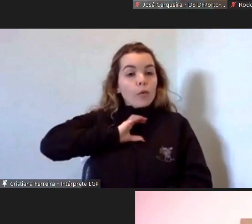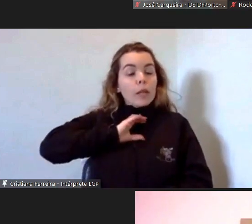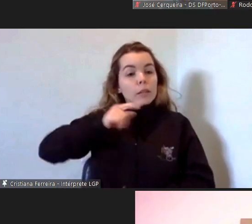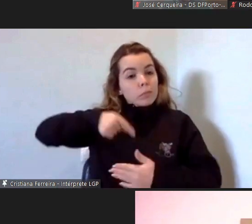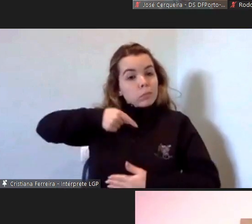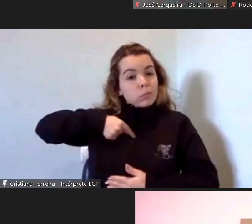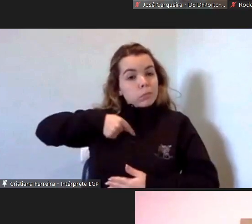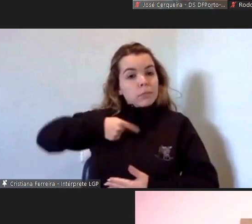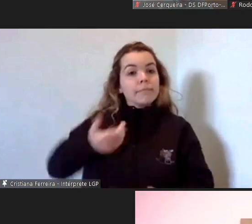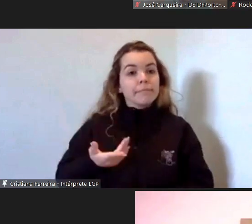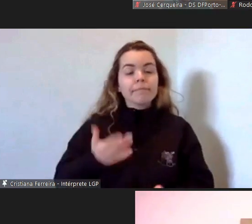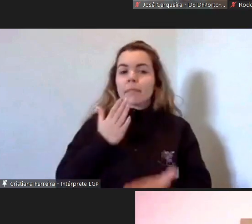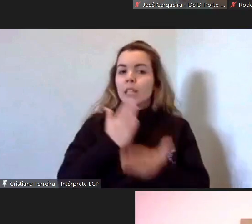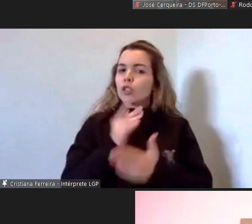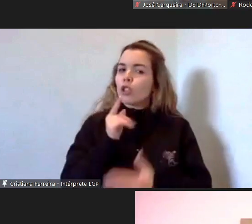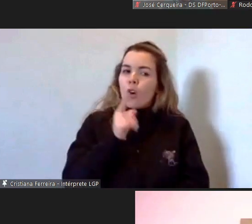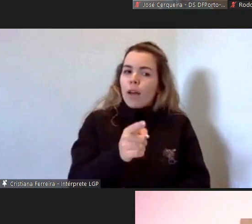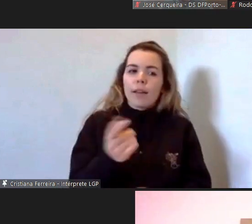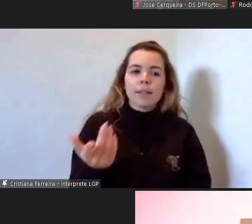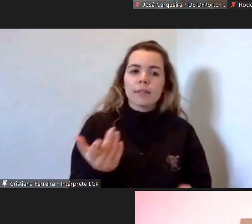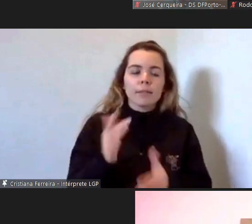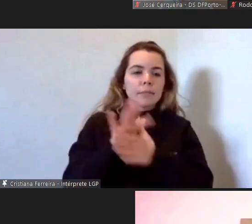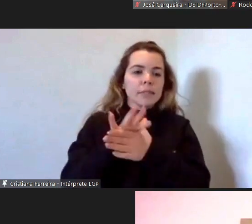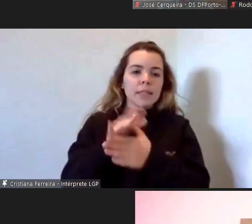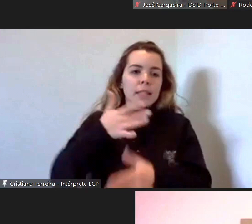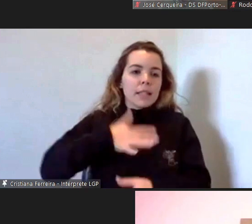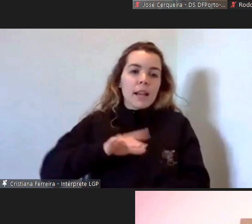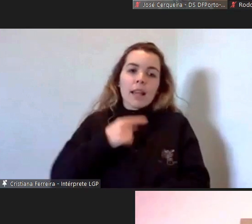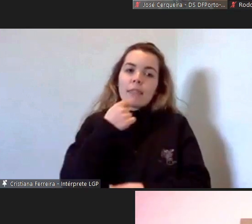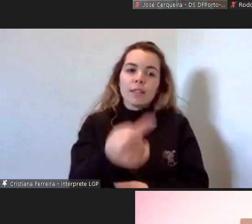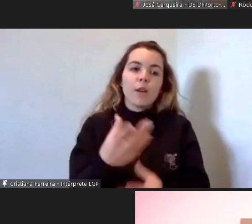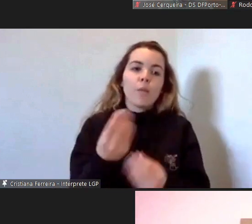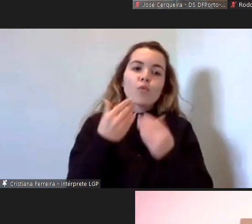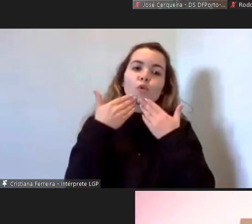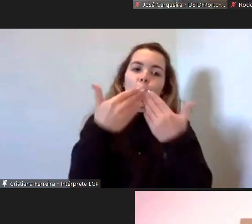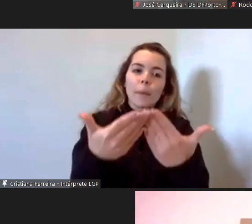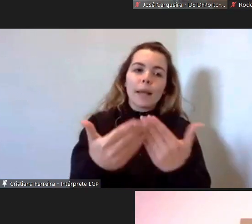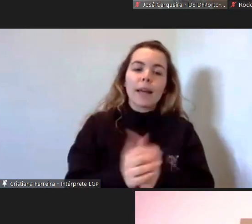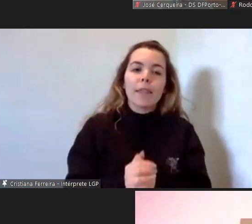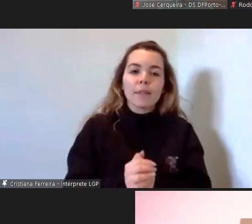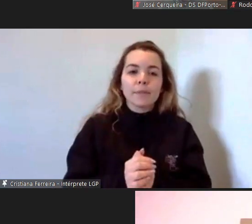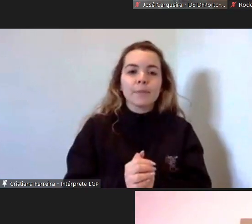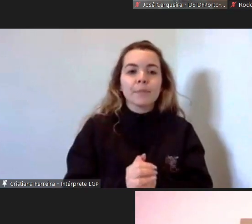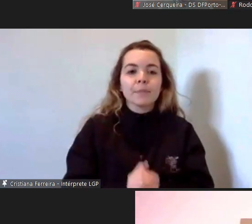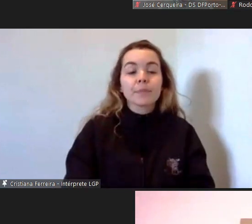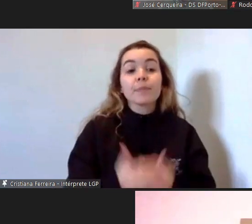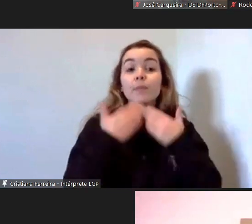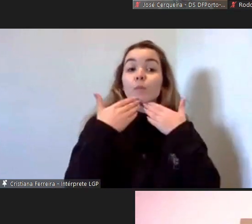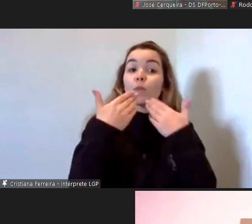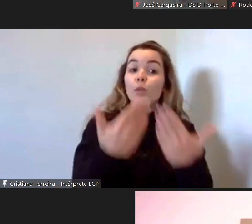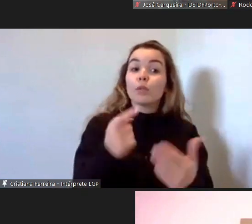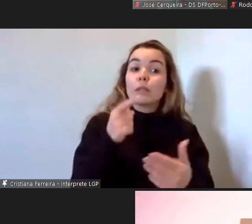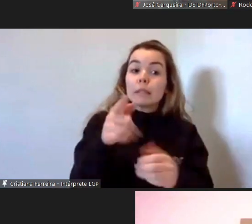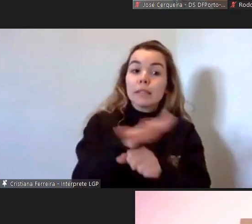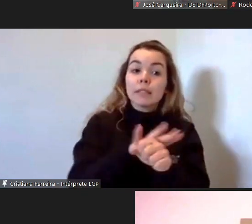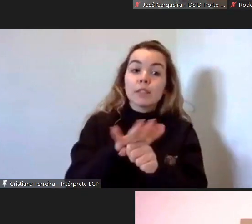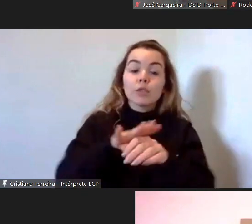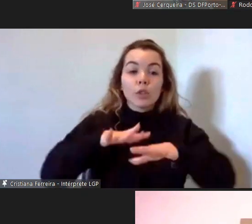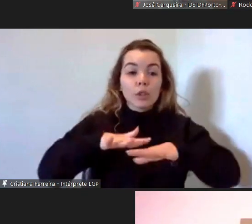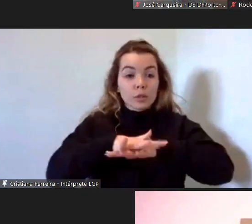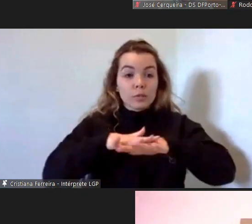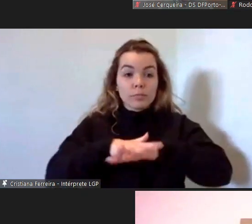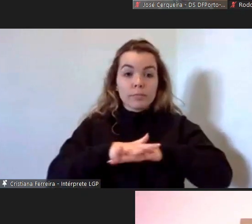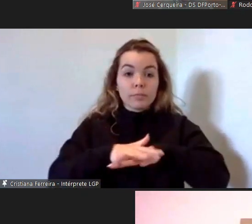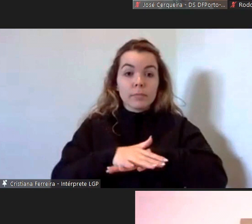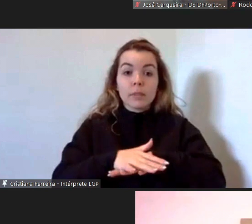não é era só essa contribuição queria dar muito obrigada muito obrigada mas que este contexto das redes é de facto absolutamente